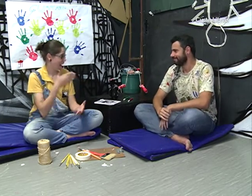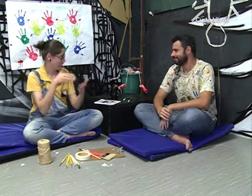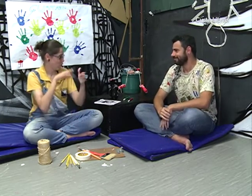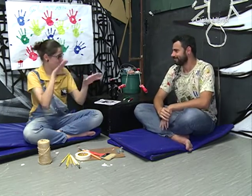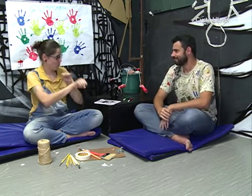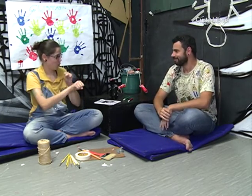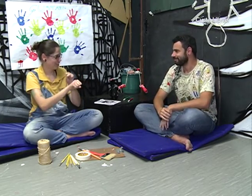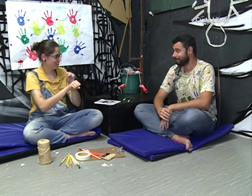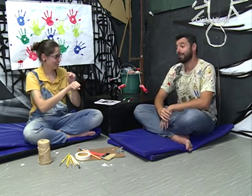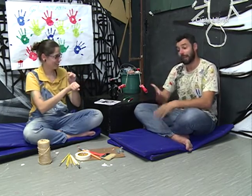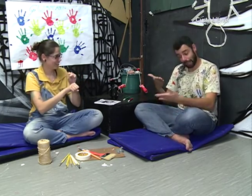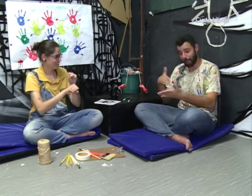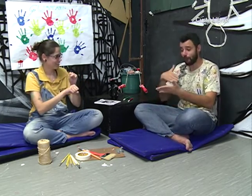Então, foi assim até se formar?